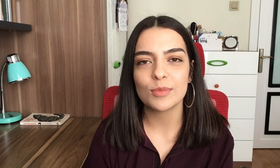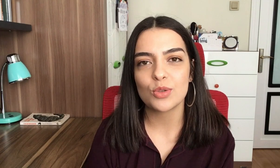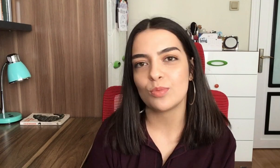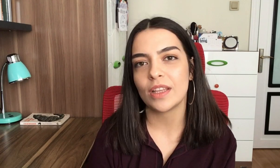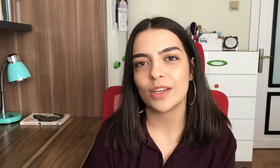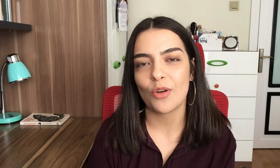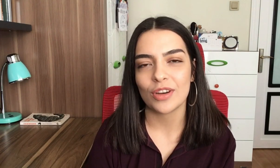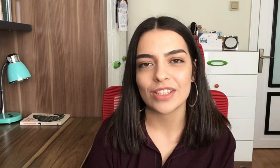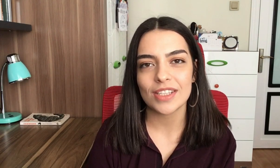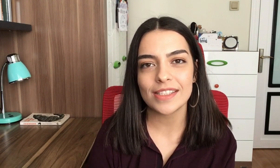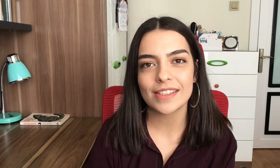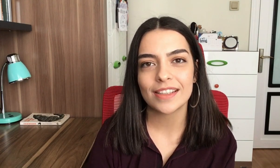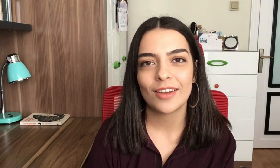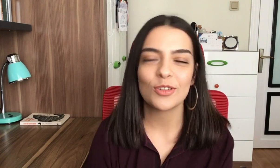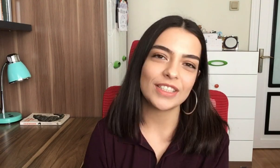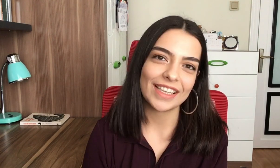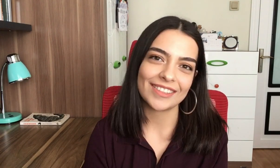cümleleri öğreneceğiz. Hoşçakalın!